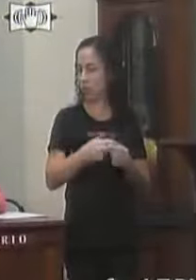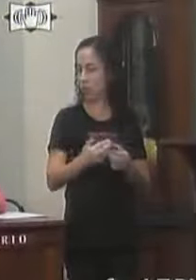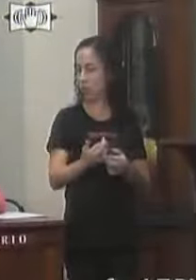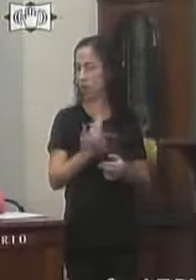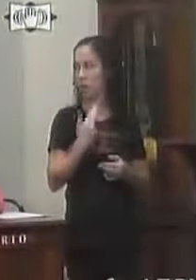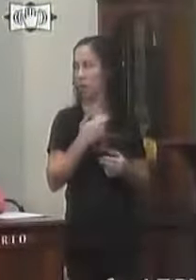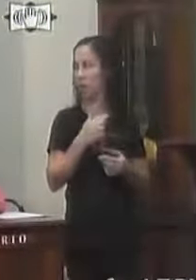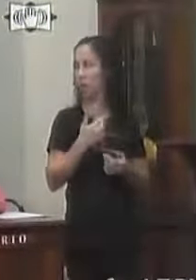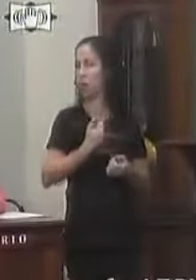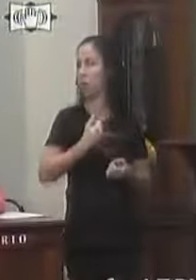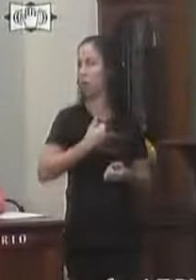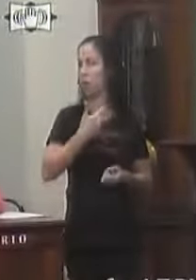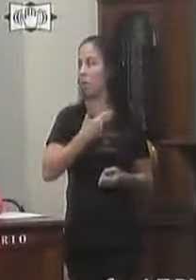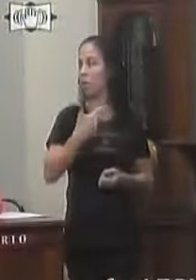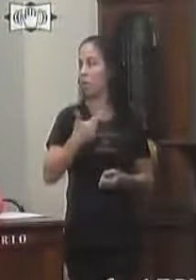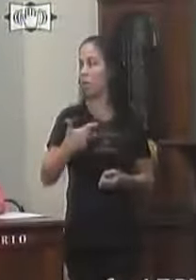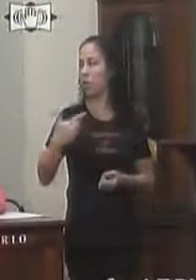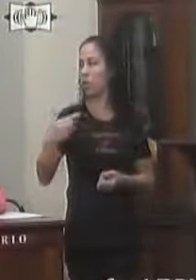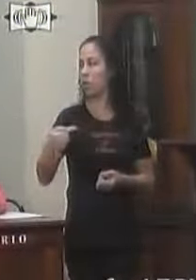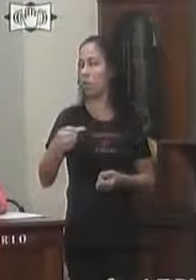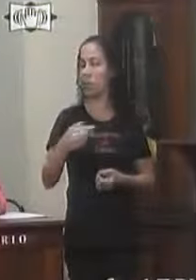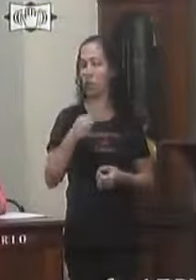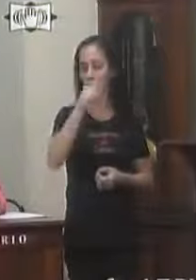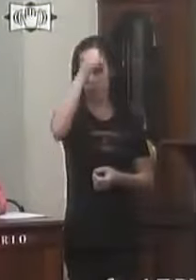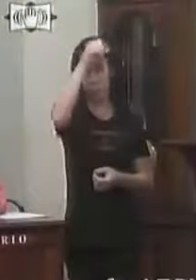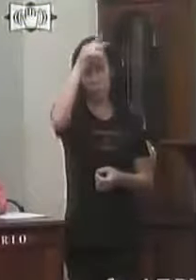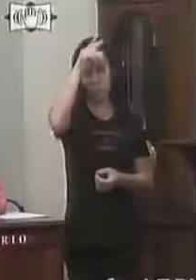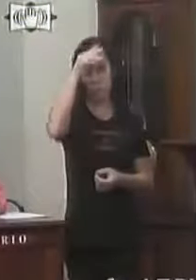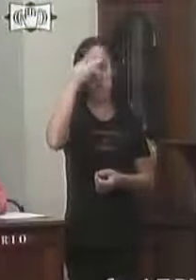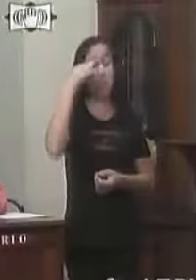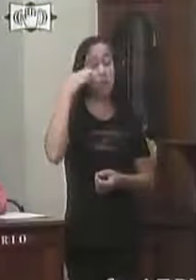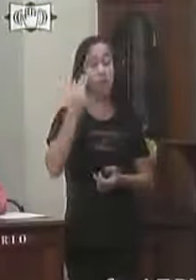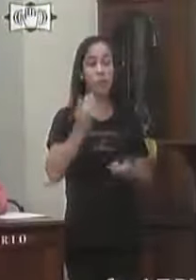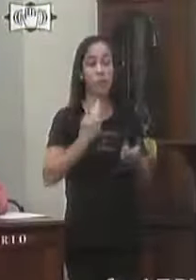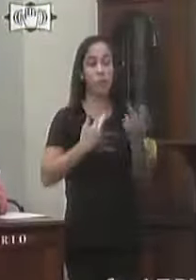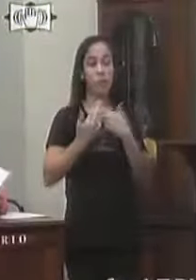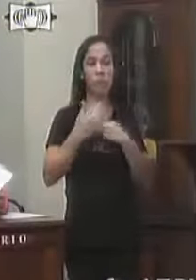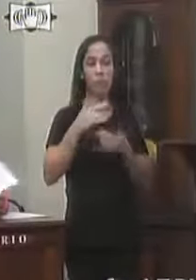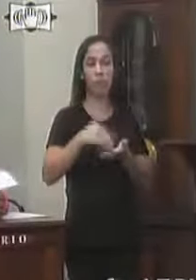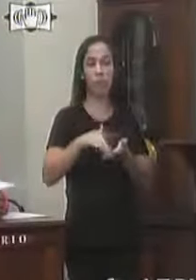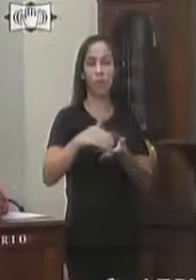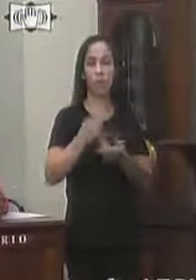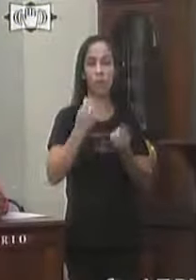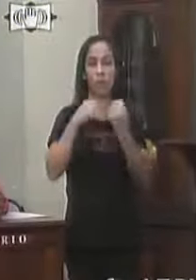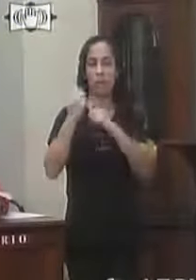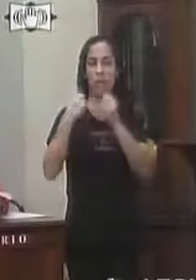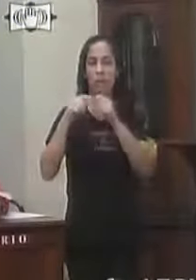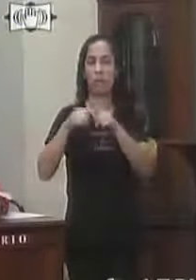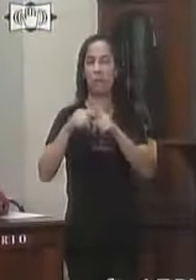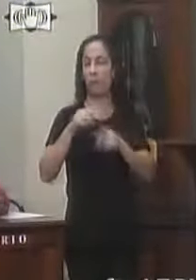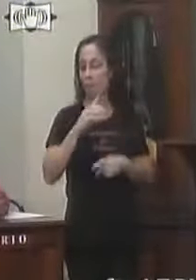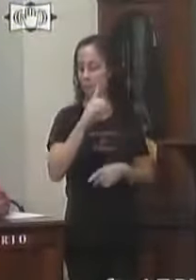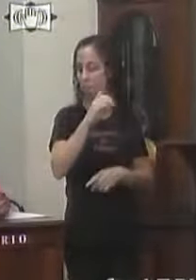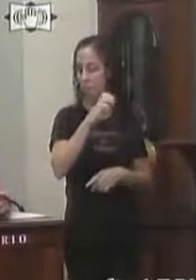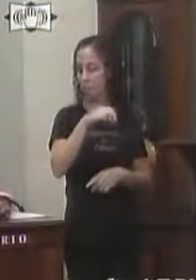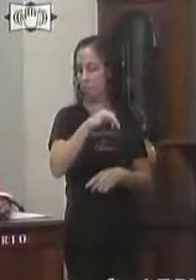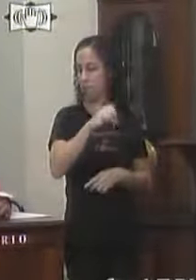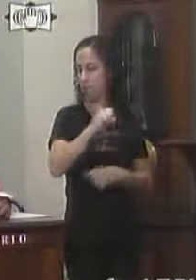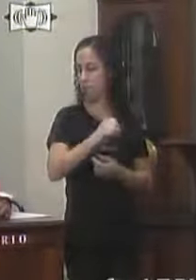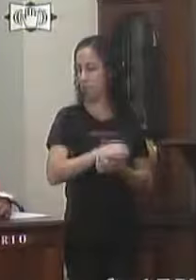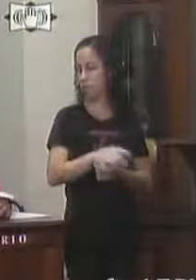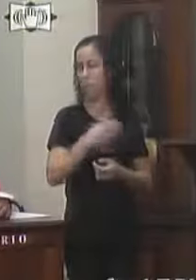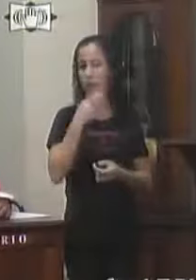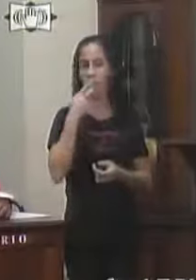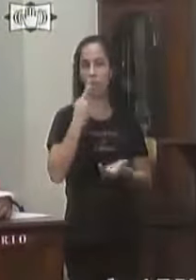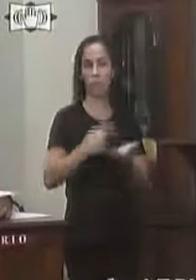Resposta 227 do prefeito Respondido pela secretária de administração Denise Falando sobre a